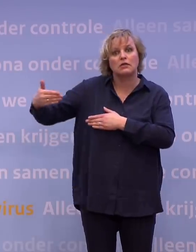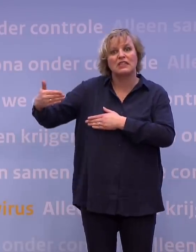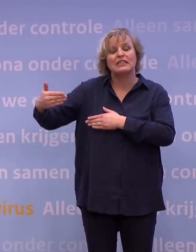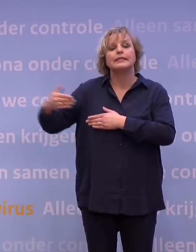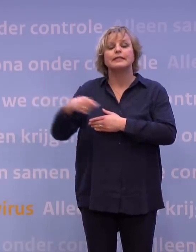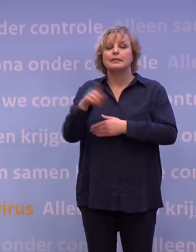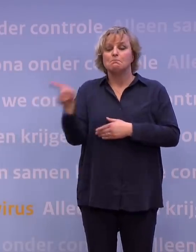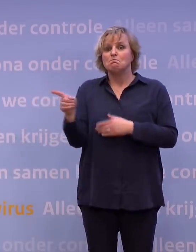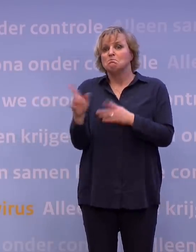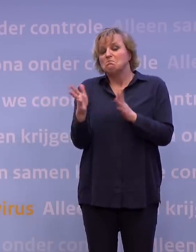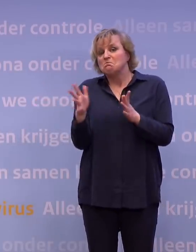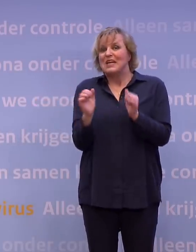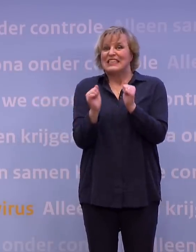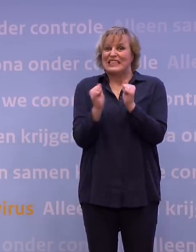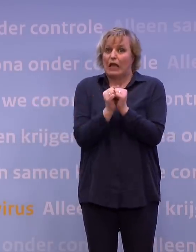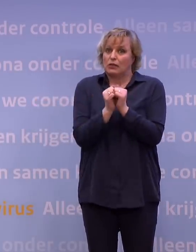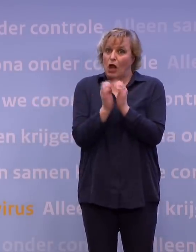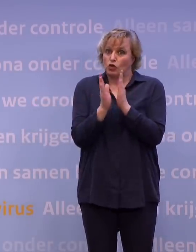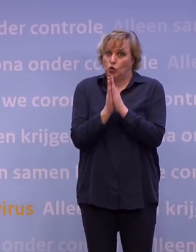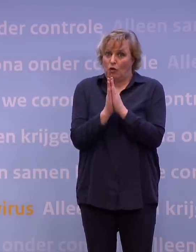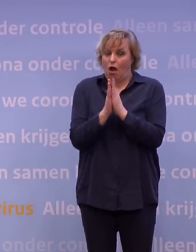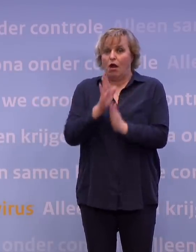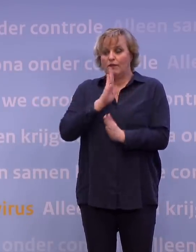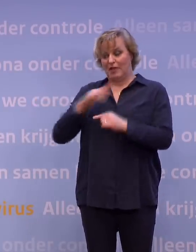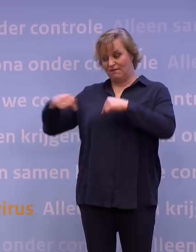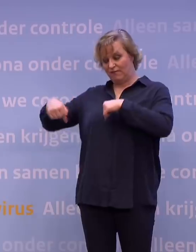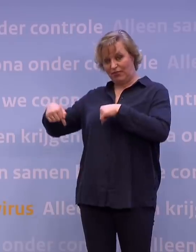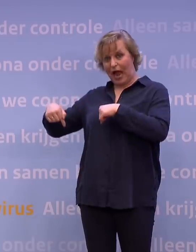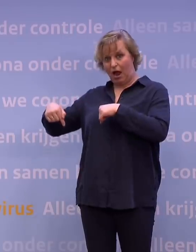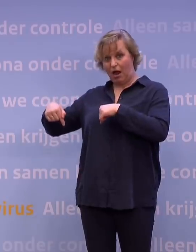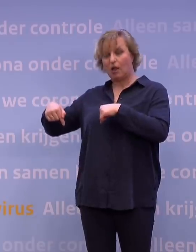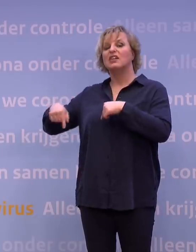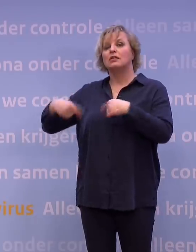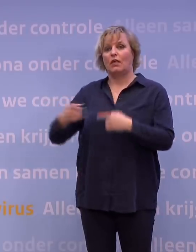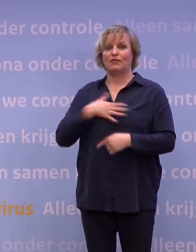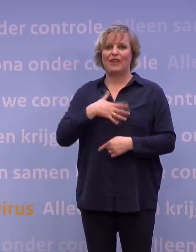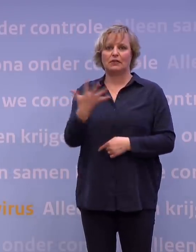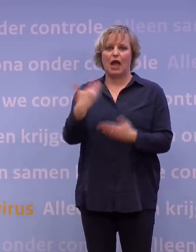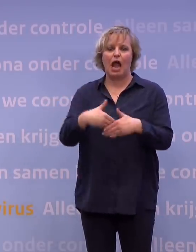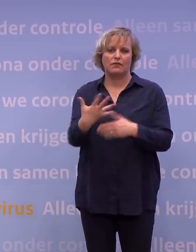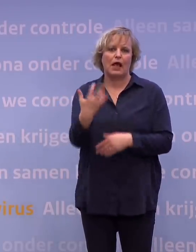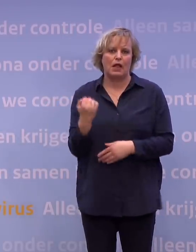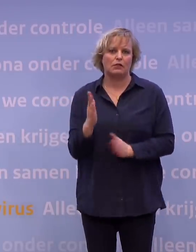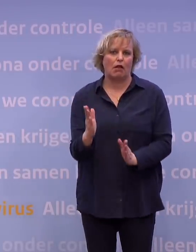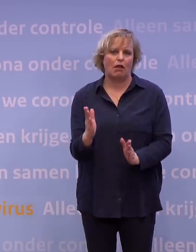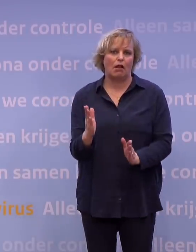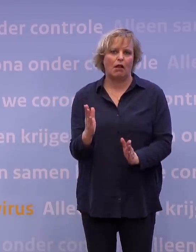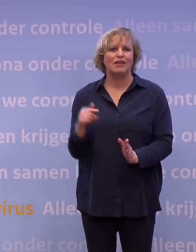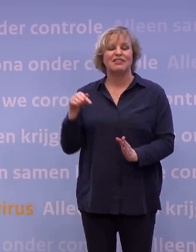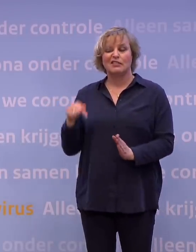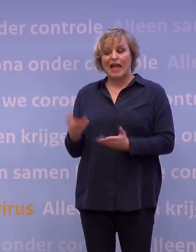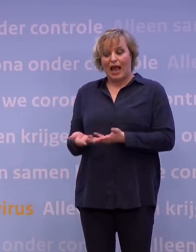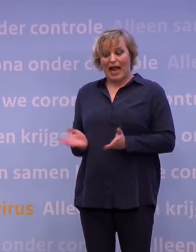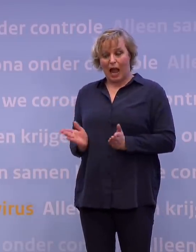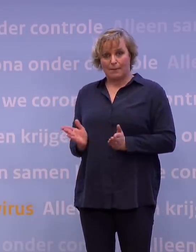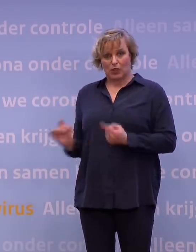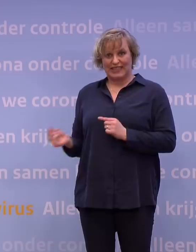Dan is het zaterdag of zondag. Zou het het Kamerdebat vandaag zijn, dan hadden we vrijdagavond kunnen halen. We zijn even aan het uitzoeken of je met een Kamerdebat morgen